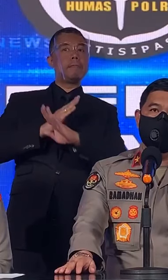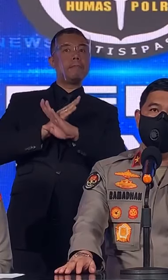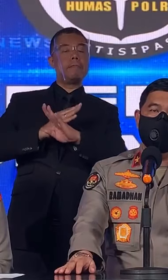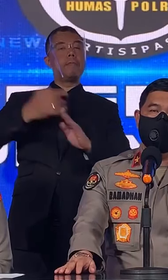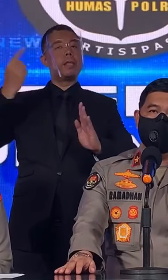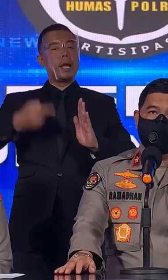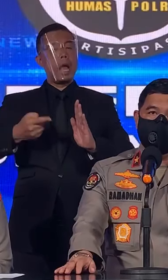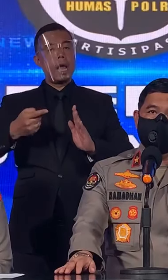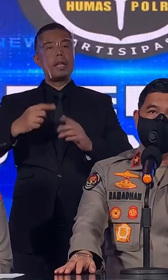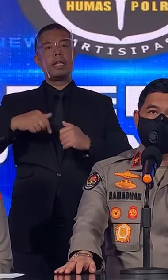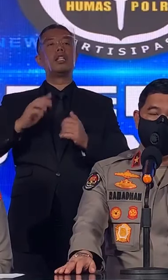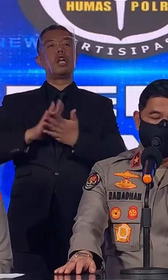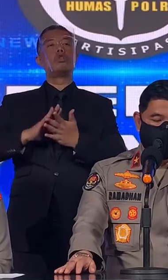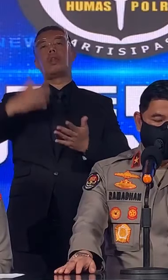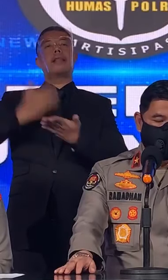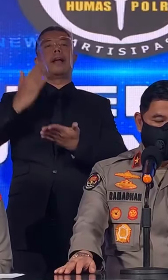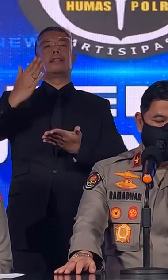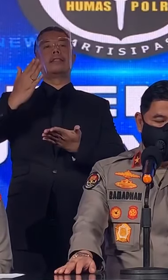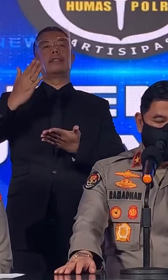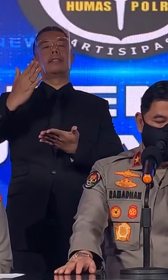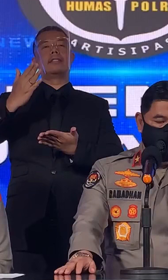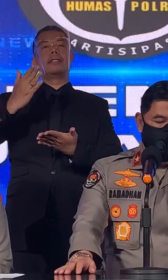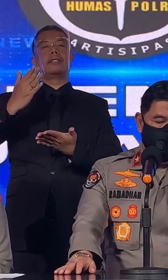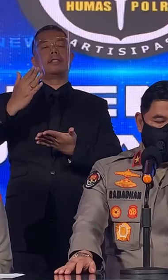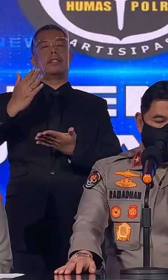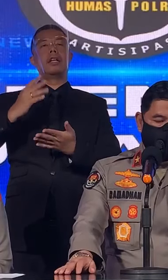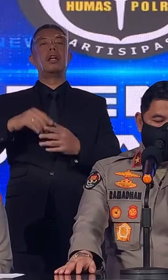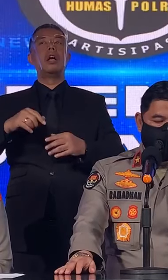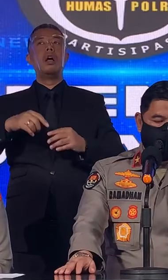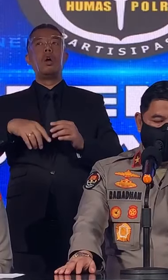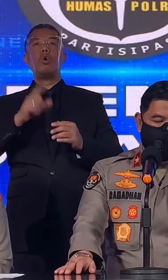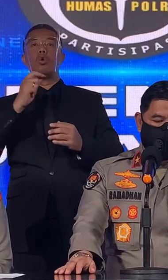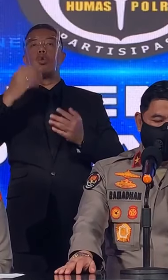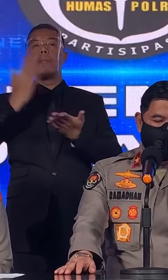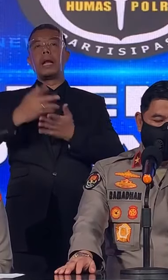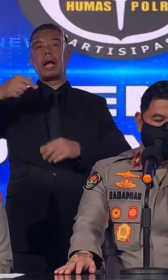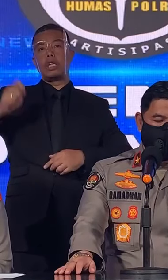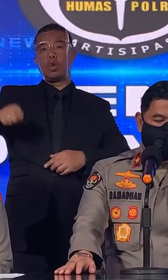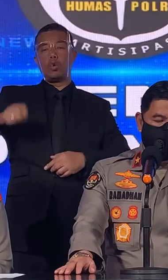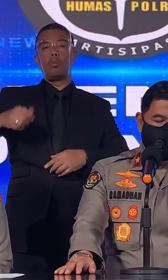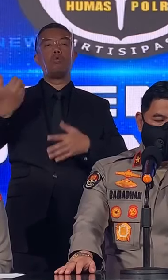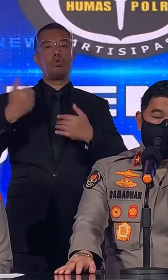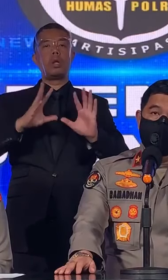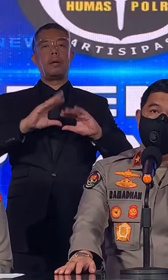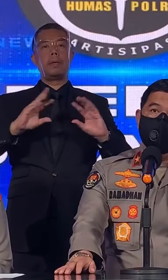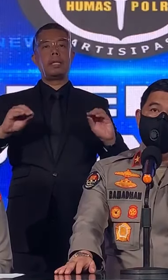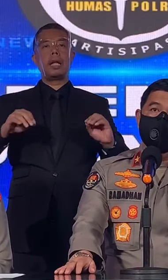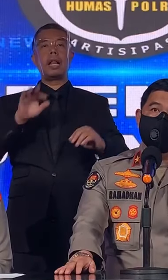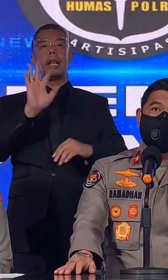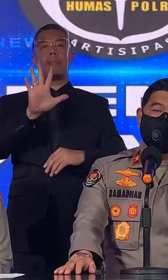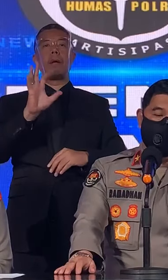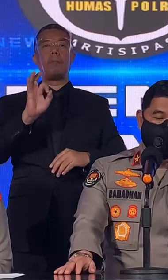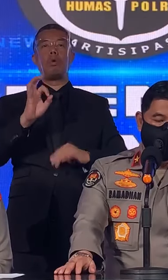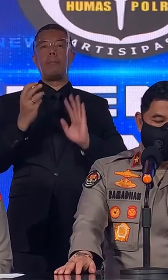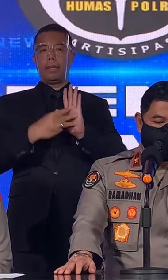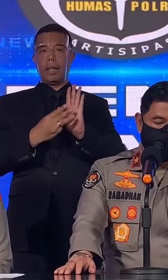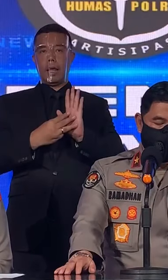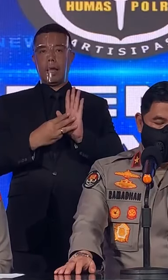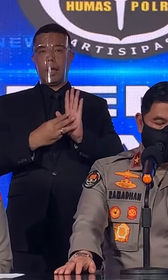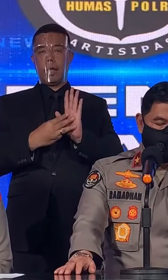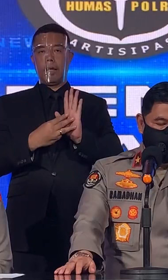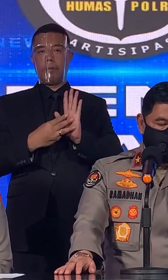Juga adalah Represif Atau Gakum Penegakan Hukum Terah Memaksanakan 50 Perkara